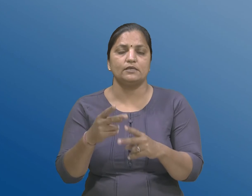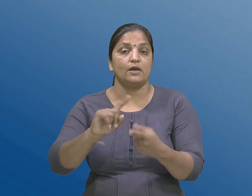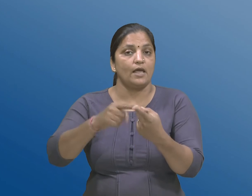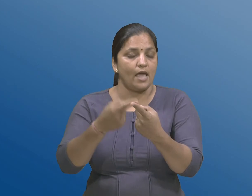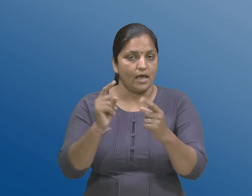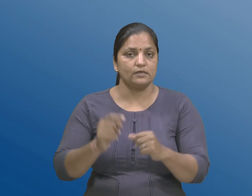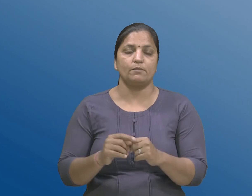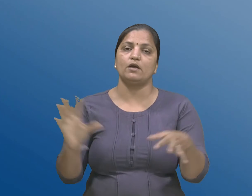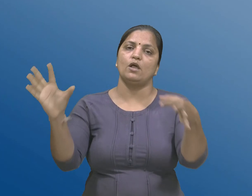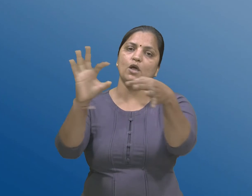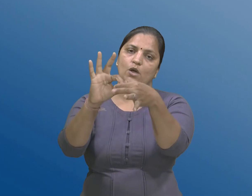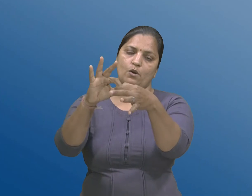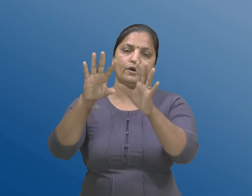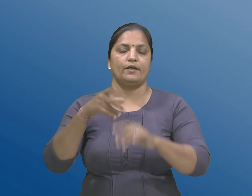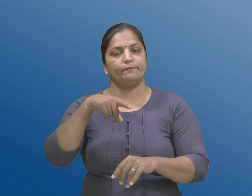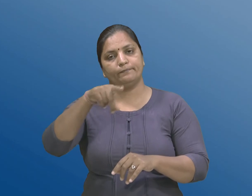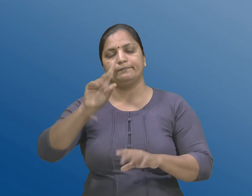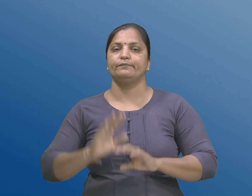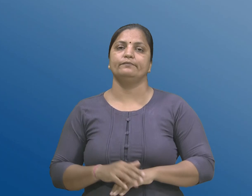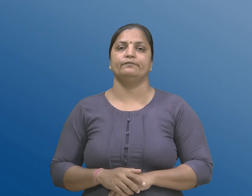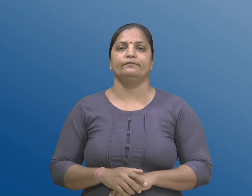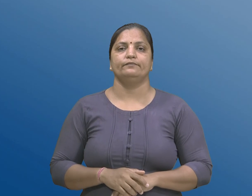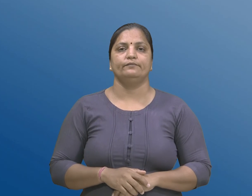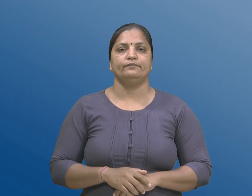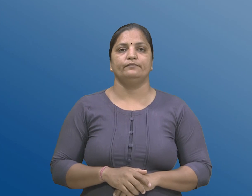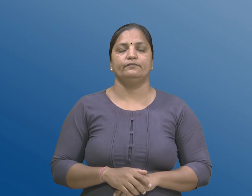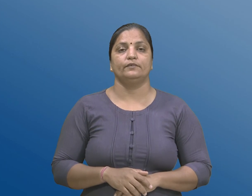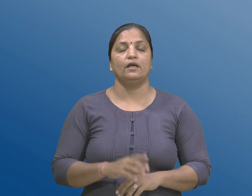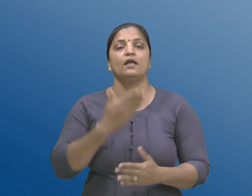संपर्क करवो। आप हाँ